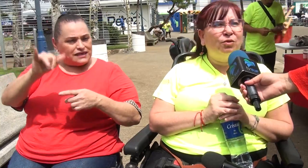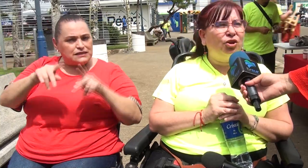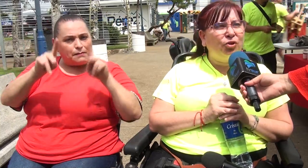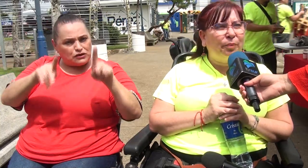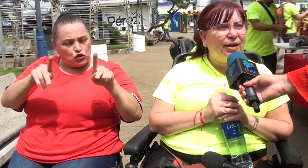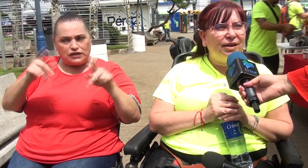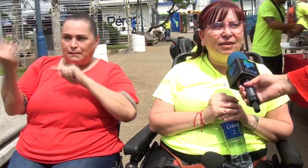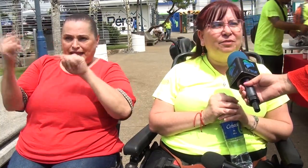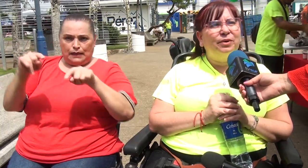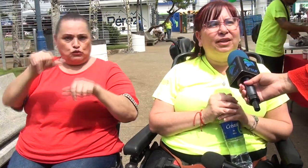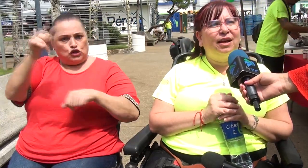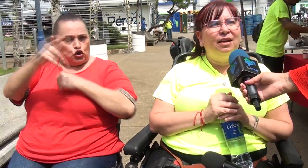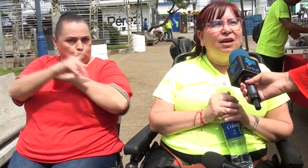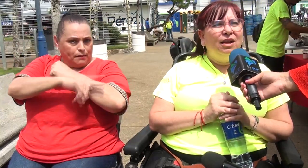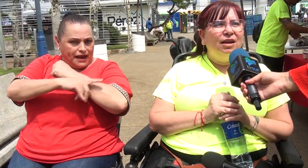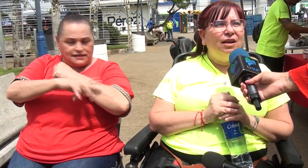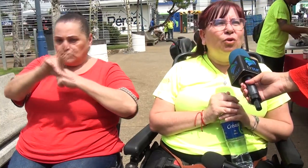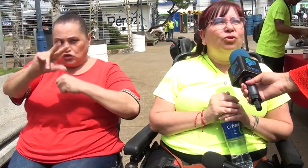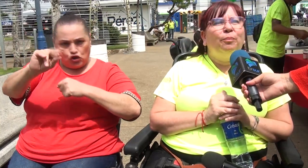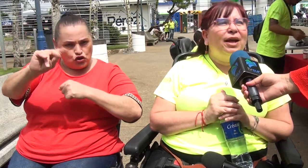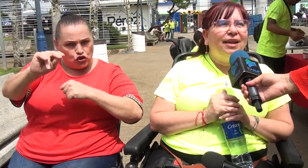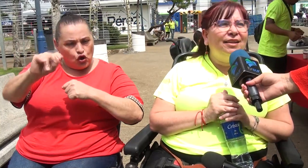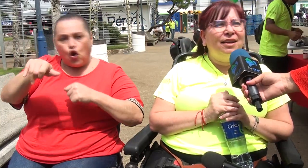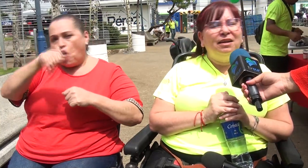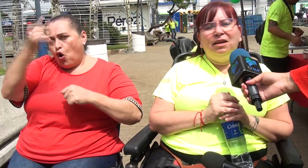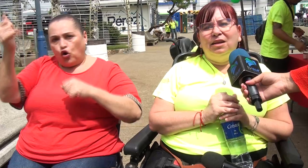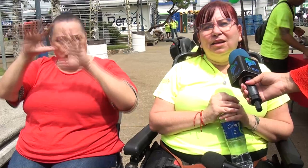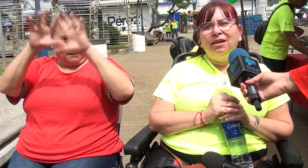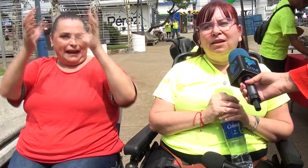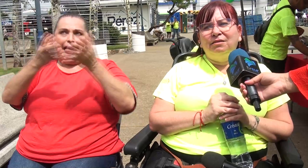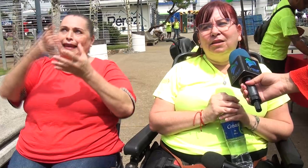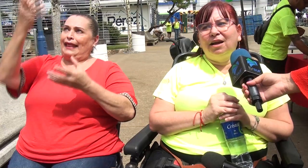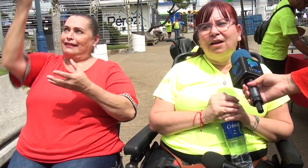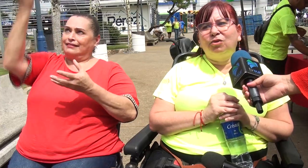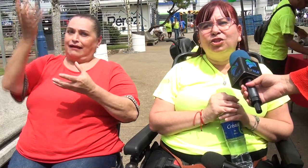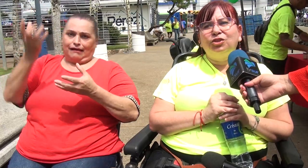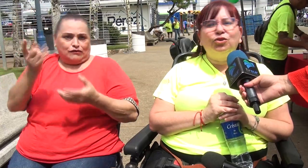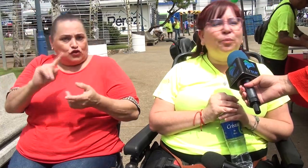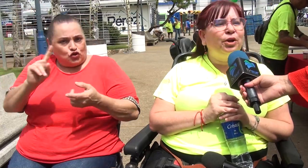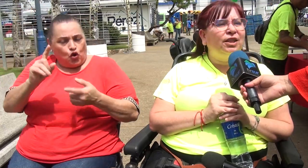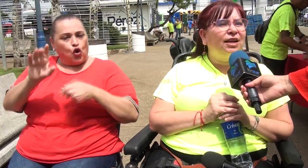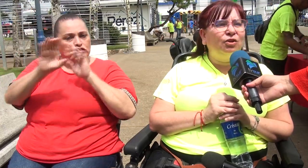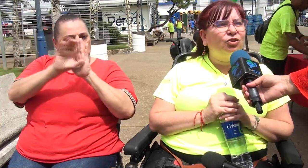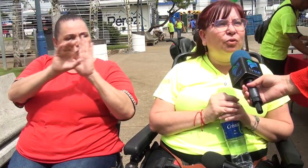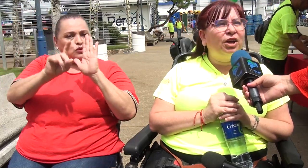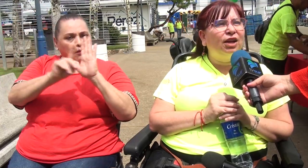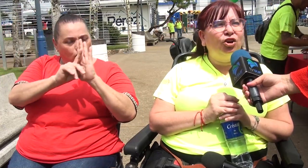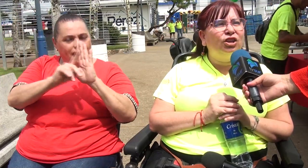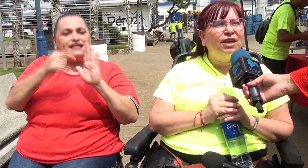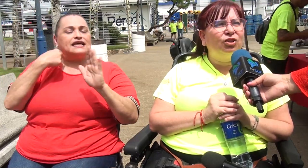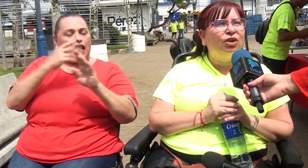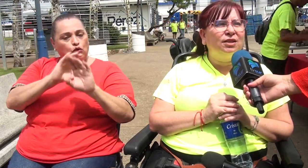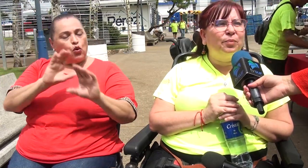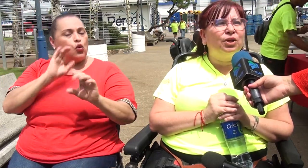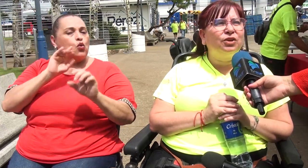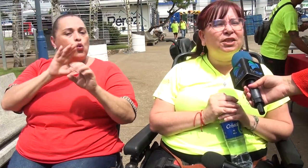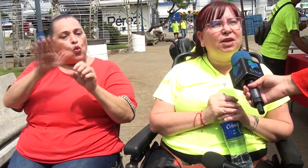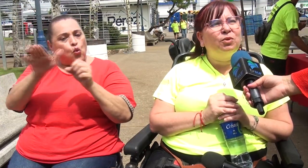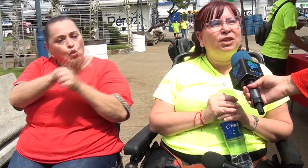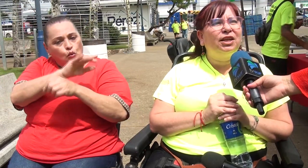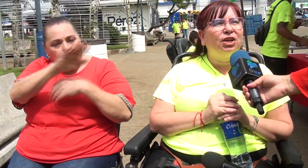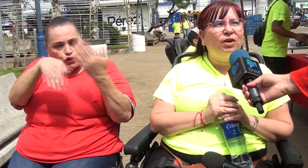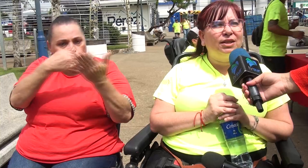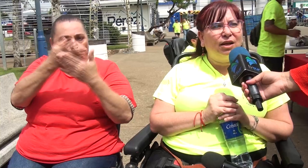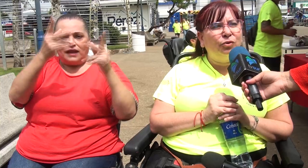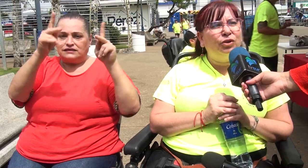como si viniéramos de otro país, ¿verdad? Para otro planeta y la constitución política nos cobija a todos y a todas y por eso